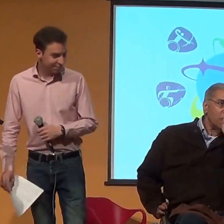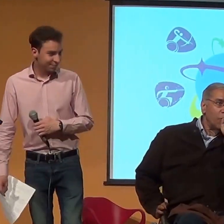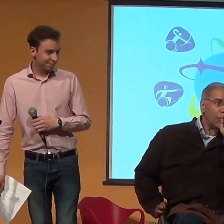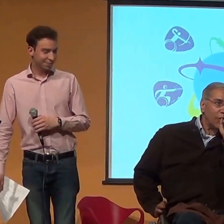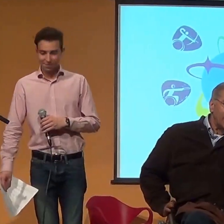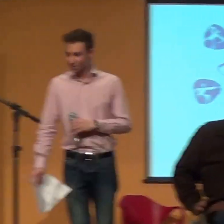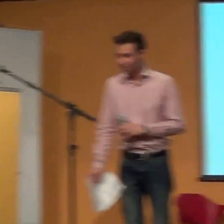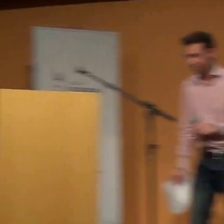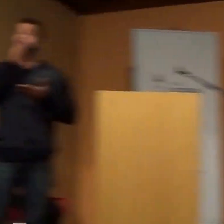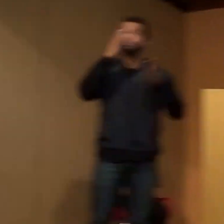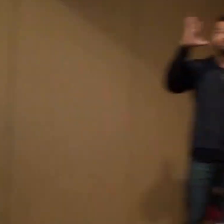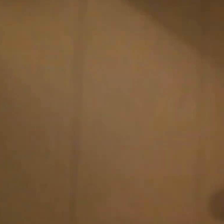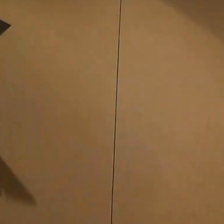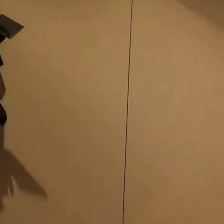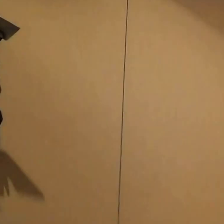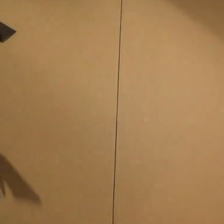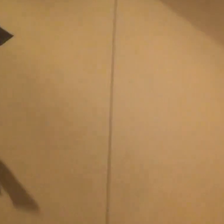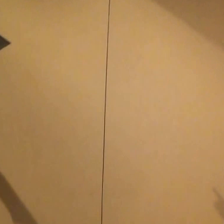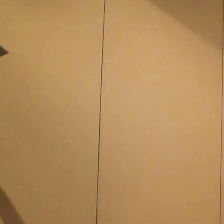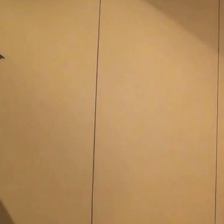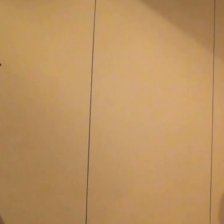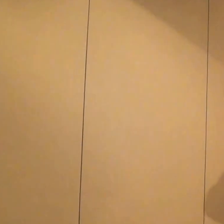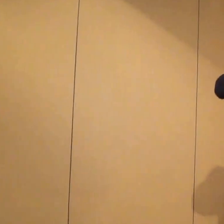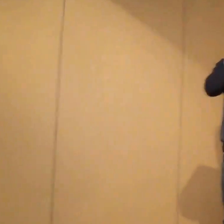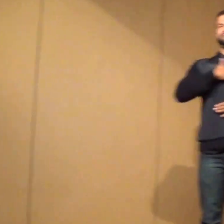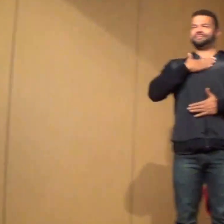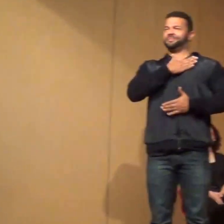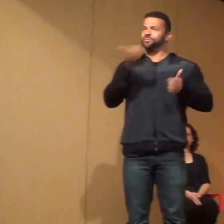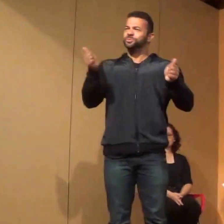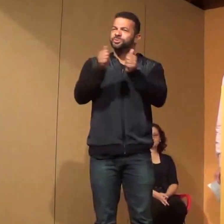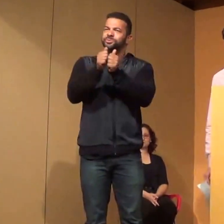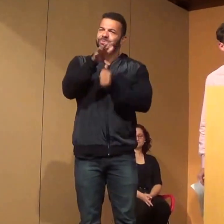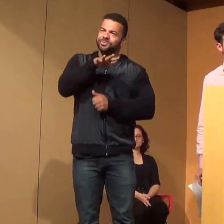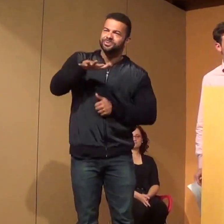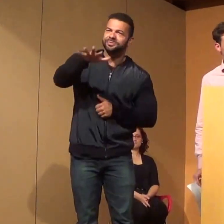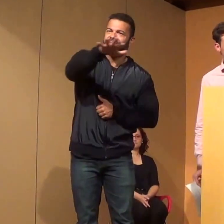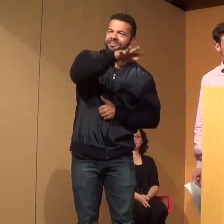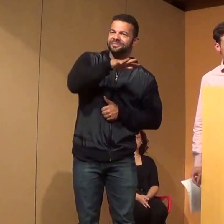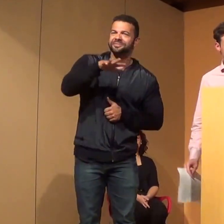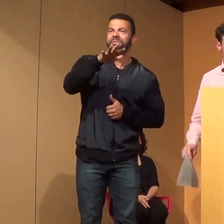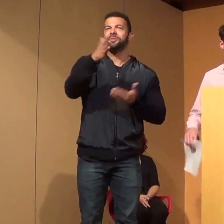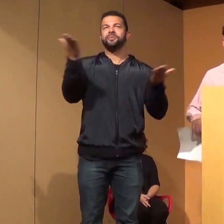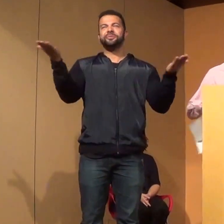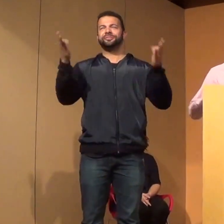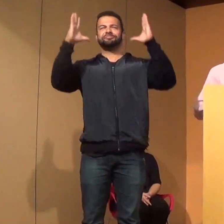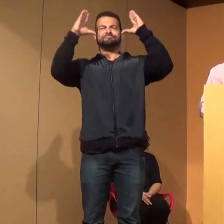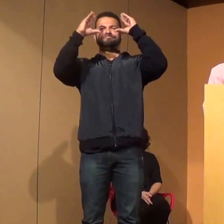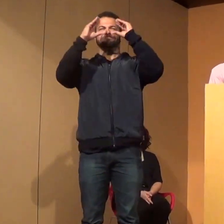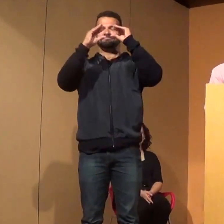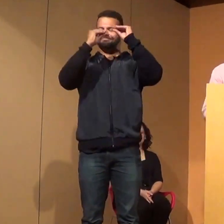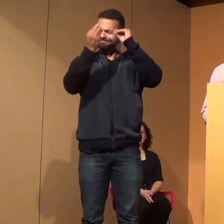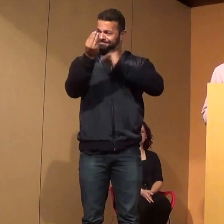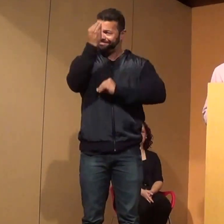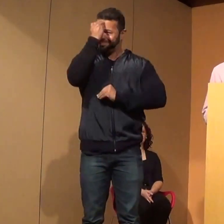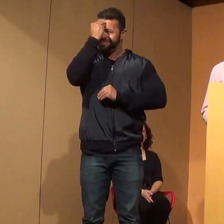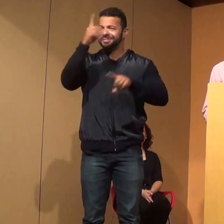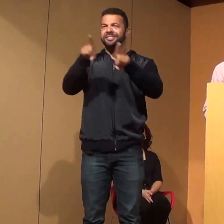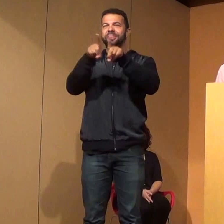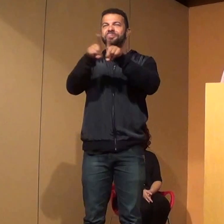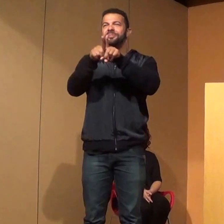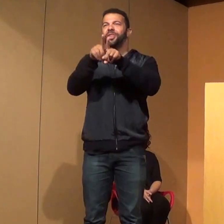Pessoal, boa noite. É um prazer estar aqui com vocês, nessa noite memorável, com essa